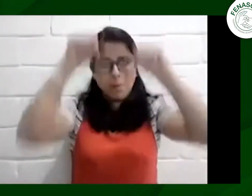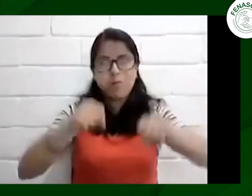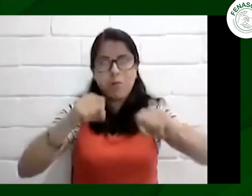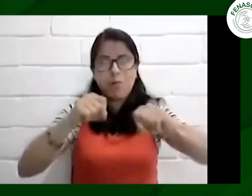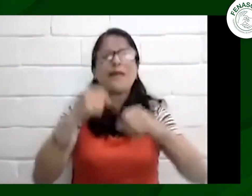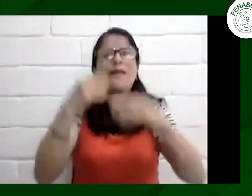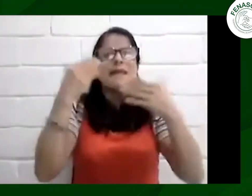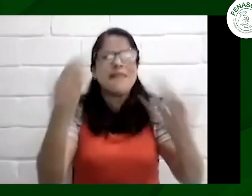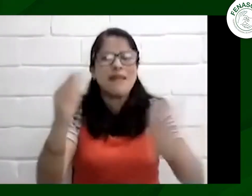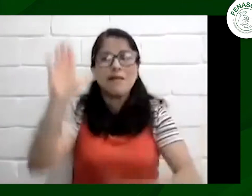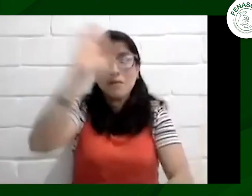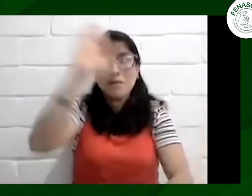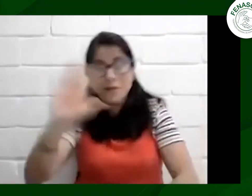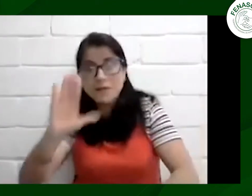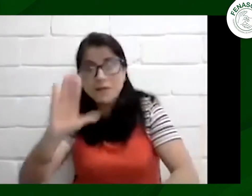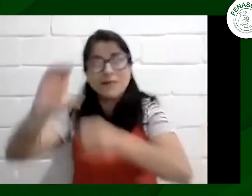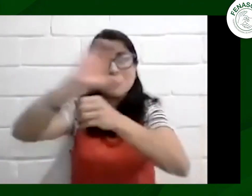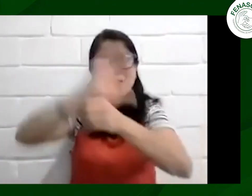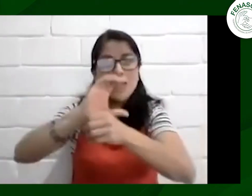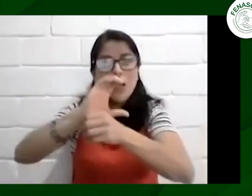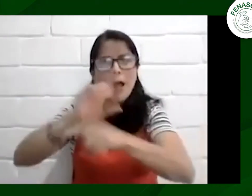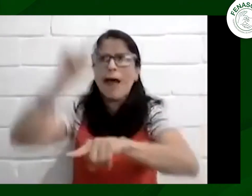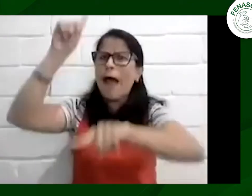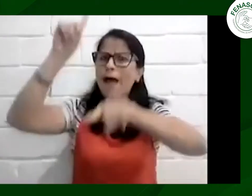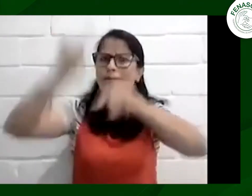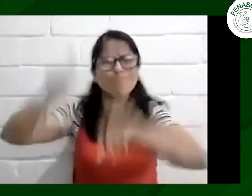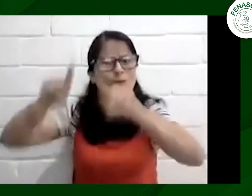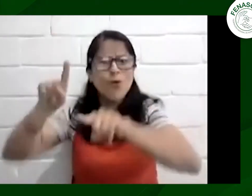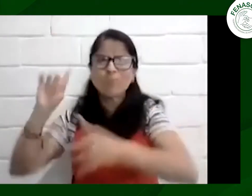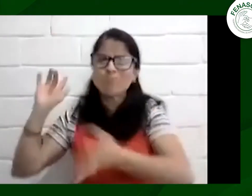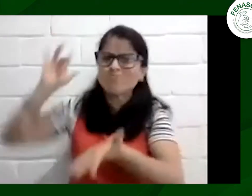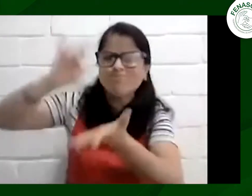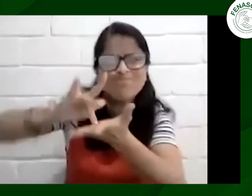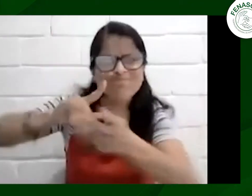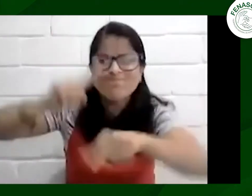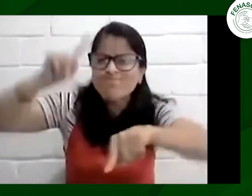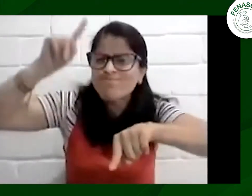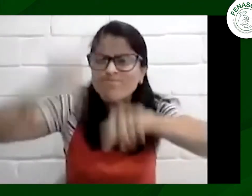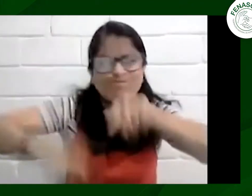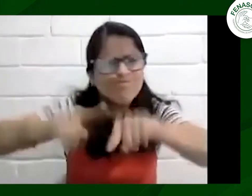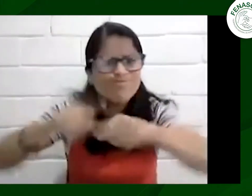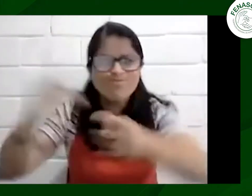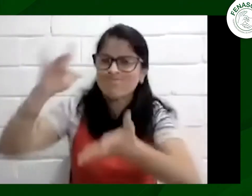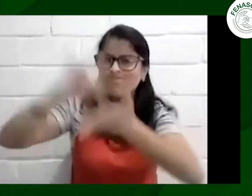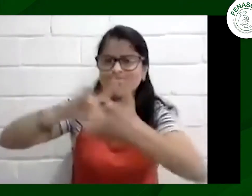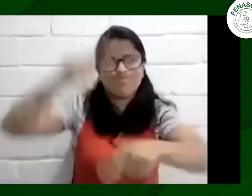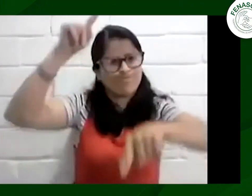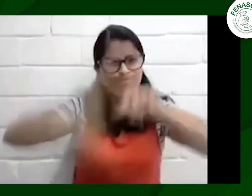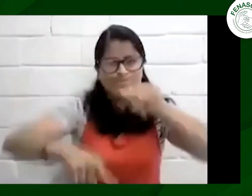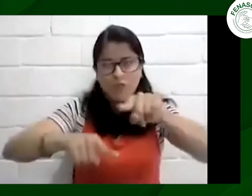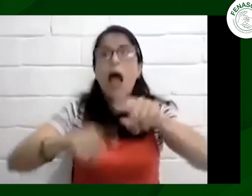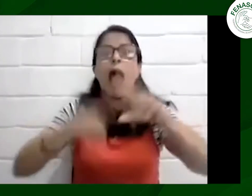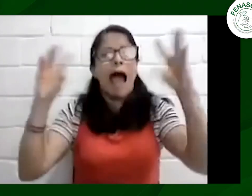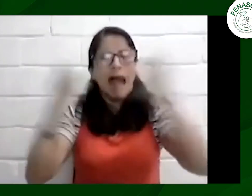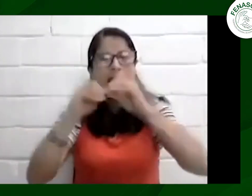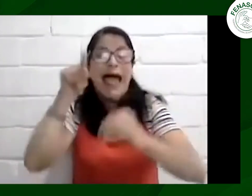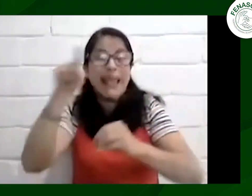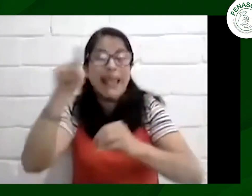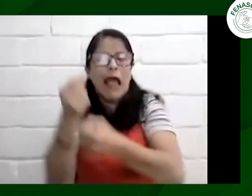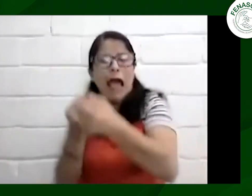se llegó a esos acuerdos que esos recursos se iban a utilizar para las diferentes pancartas algunas asociaciones y todo lo